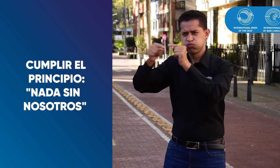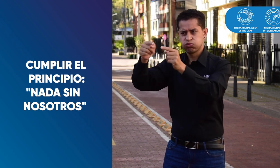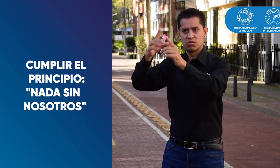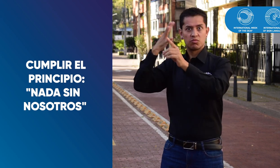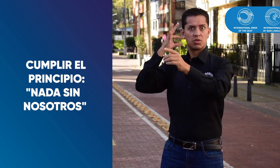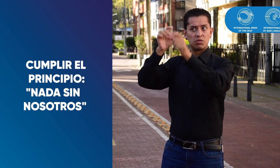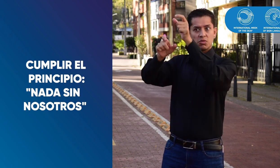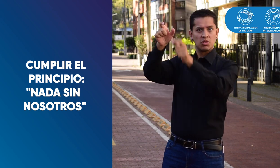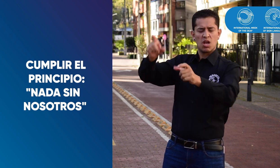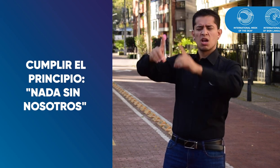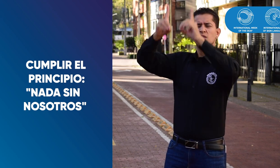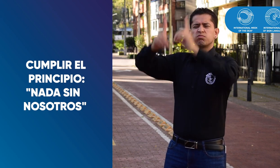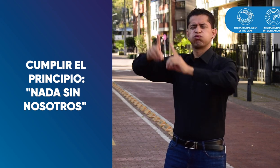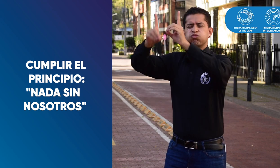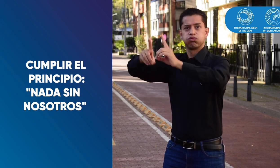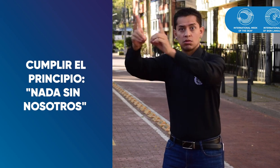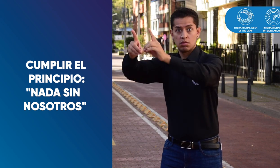Nada sin nosotros.